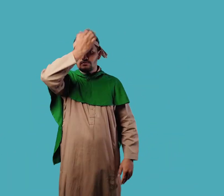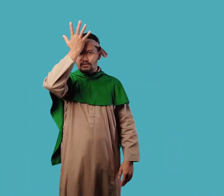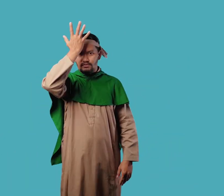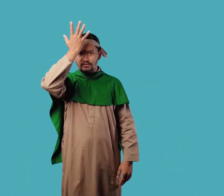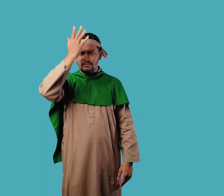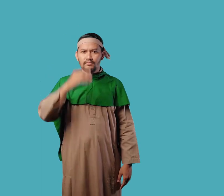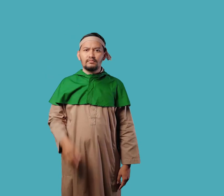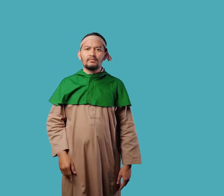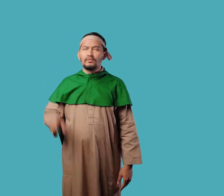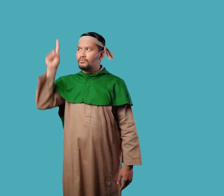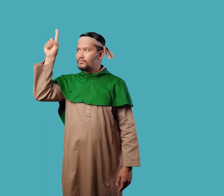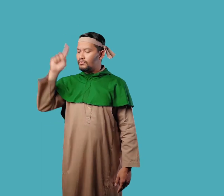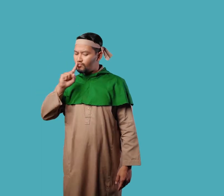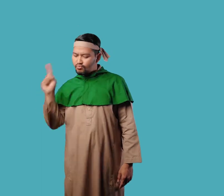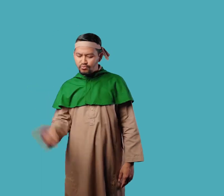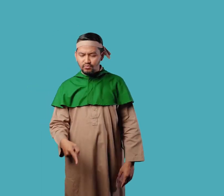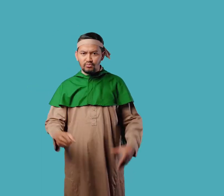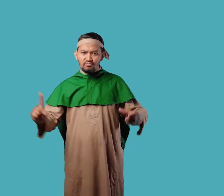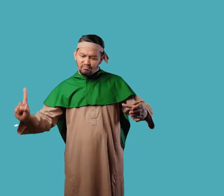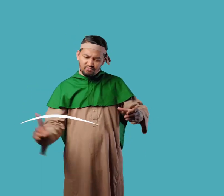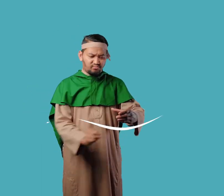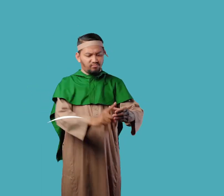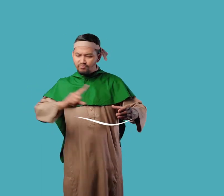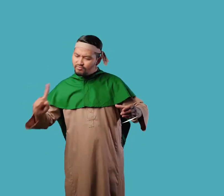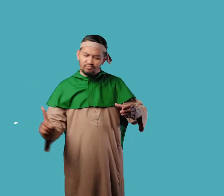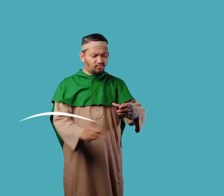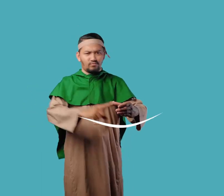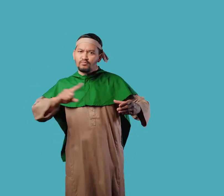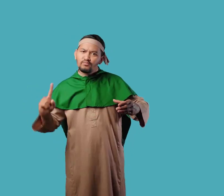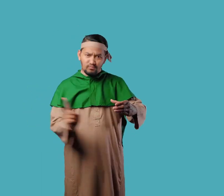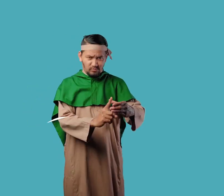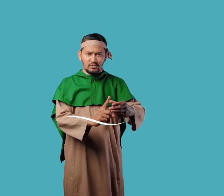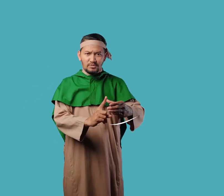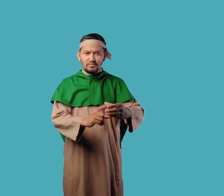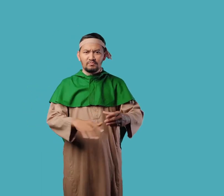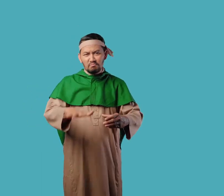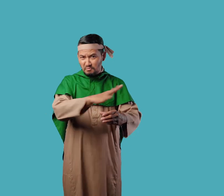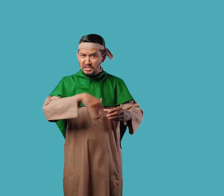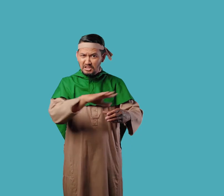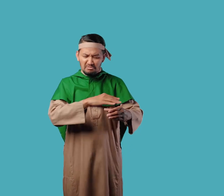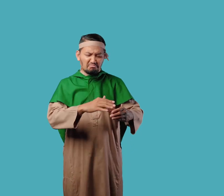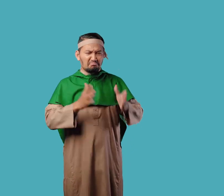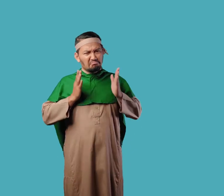diutus untuk Bani Israel Karena Bani Israel memiliki perilaku yang buruk